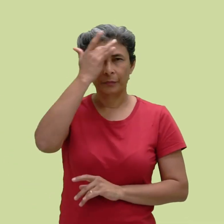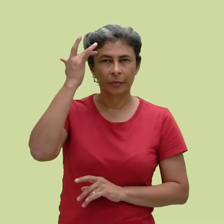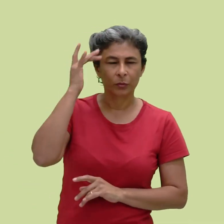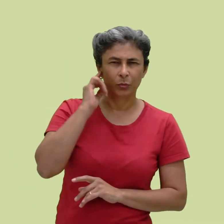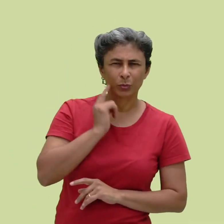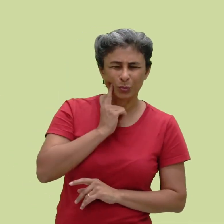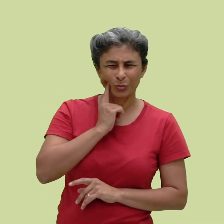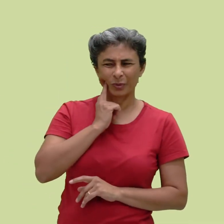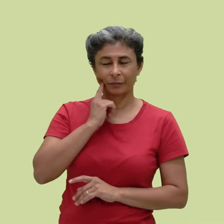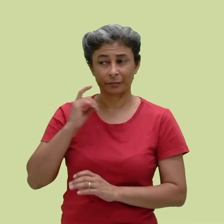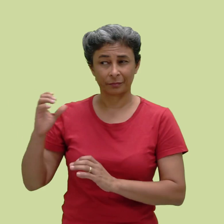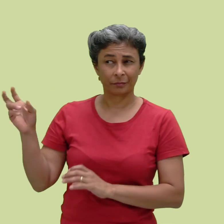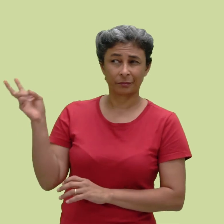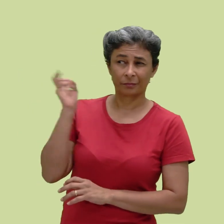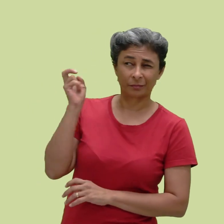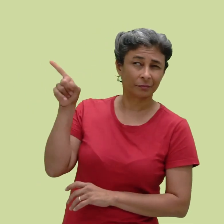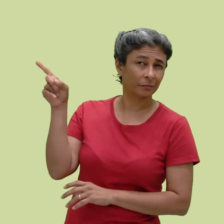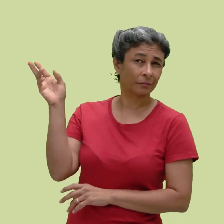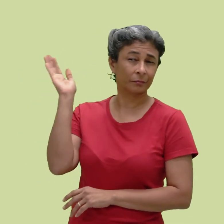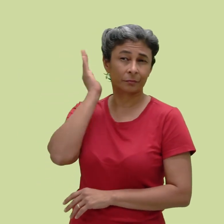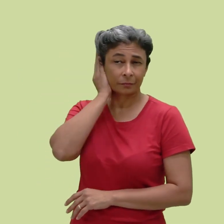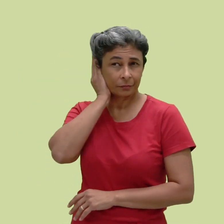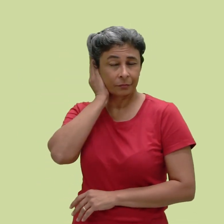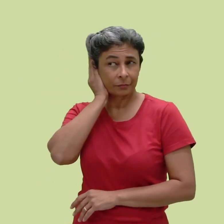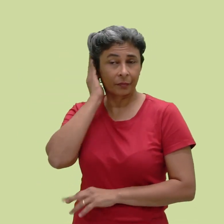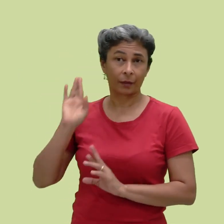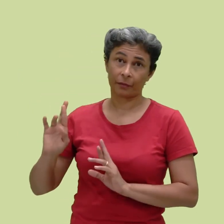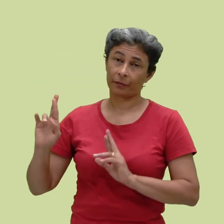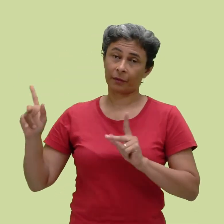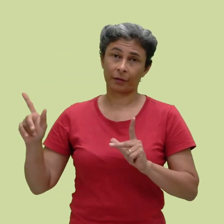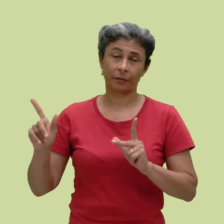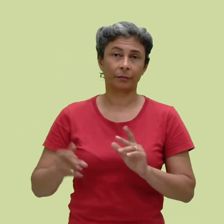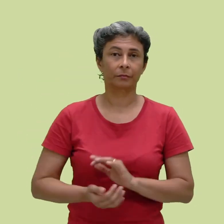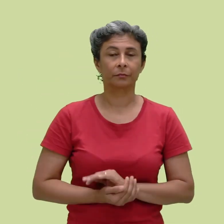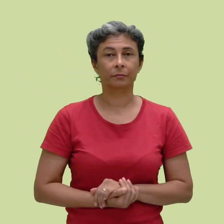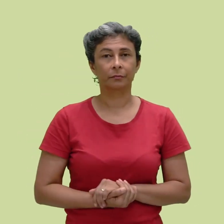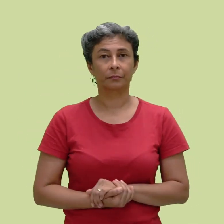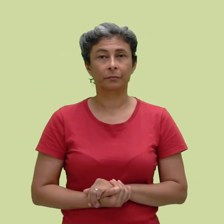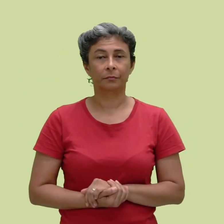Para a pessoa surda, esse canal é comprometido, então sua comunicação deve vir por outro meio.